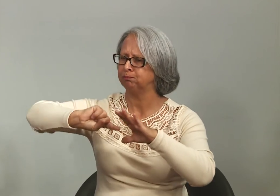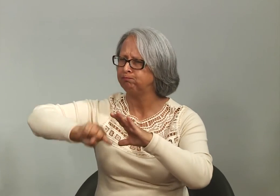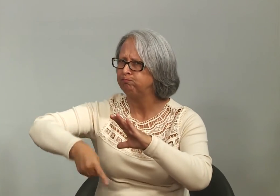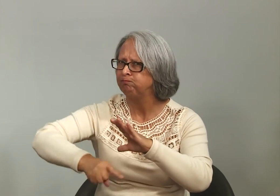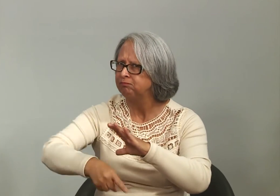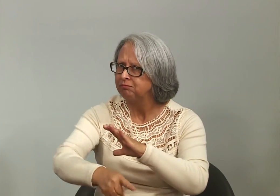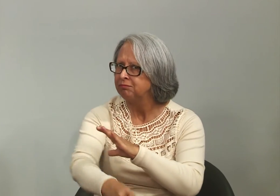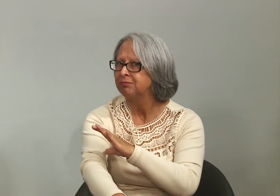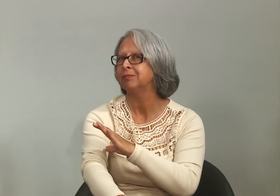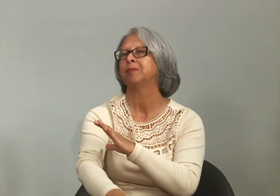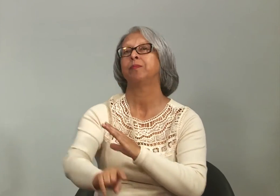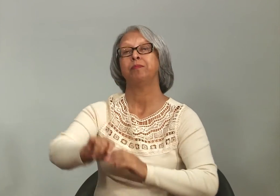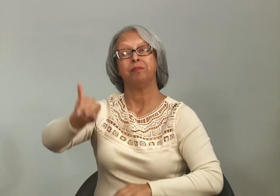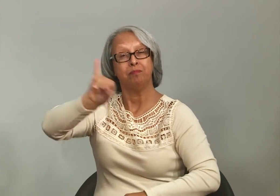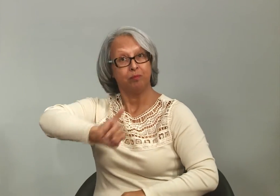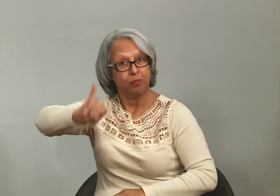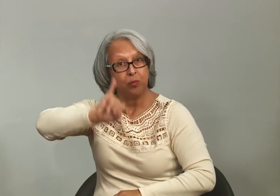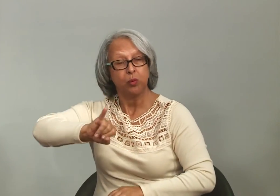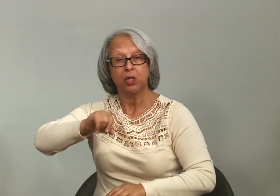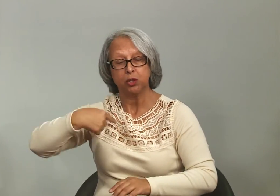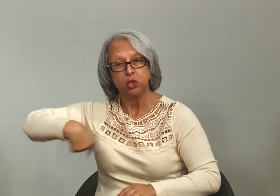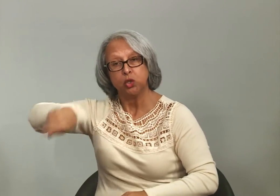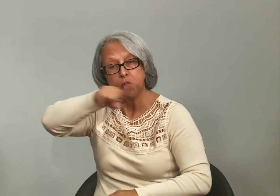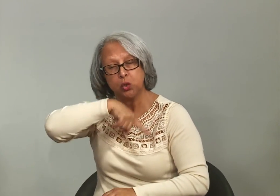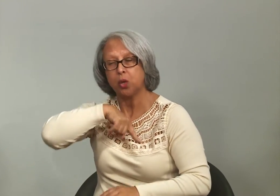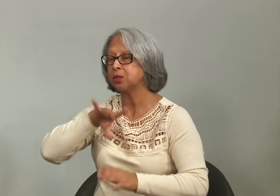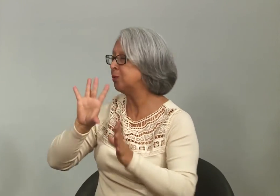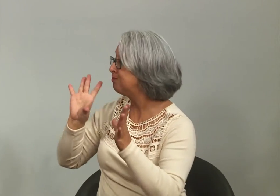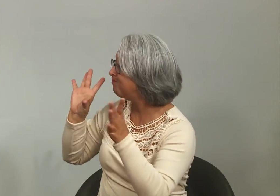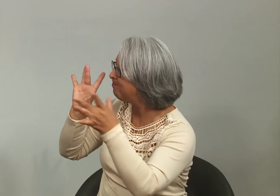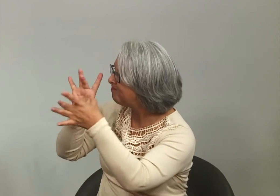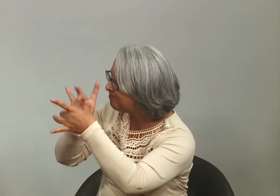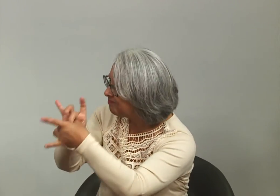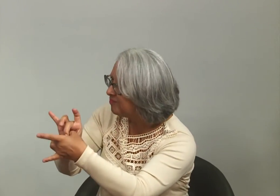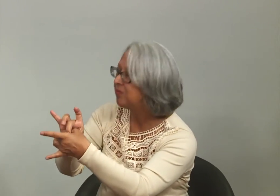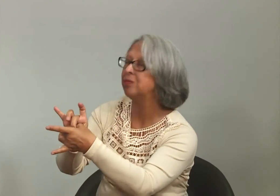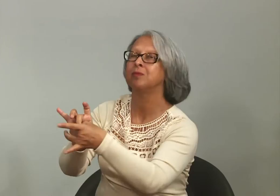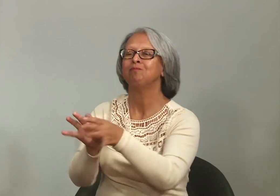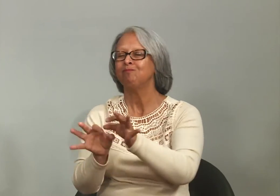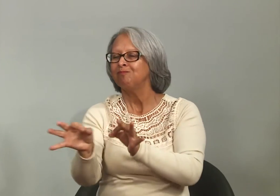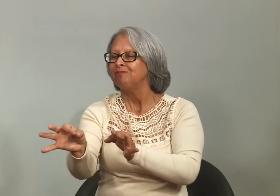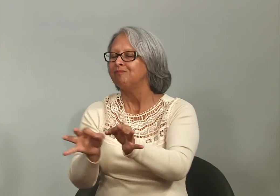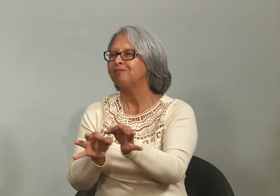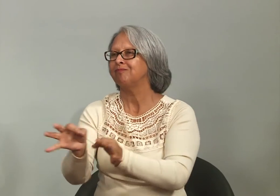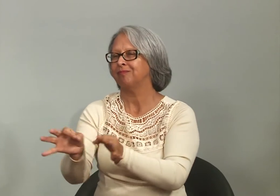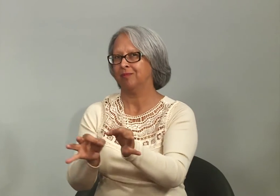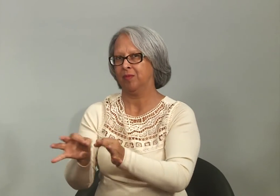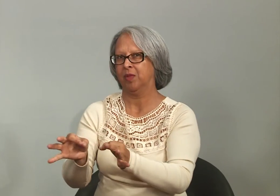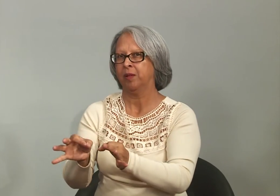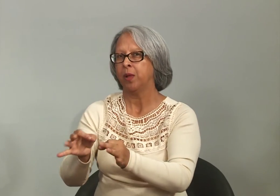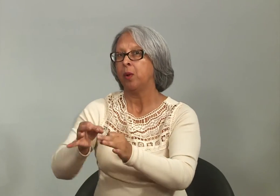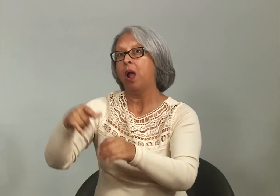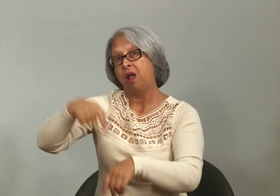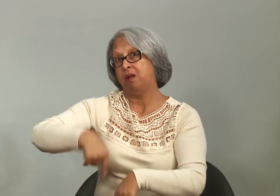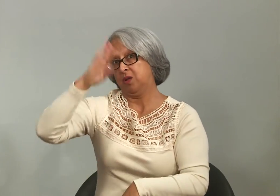é um assunto que deve ser muito aprofundado e é muito importante que a gente discuta, que a gente se prepare para essa